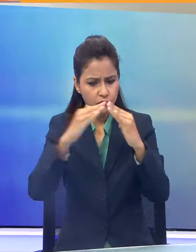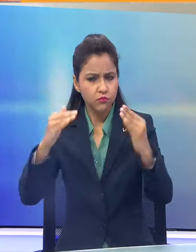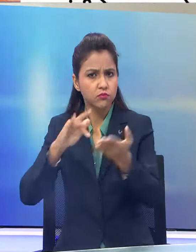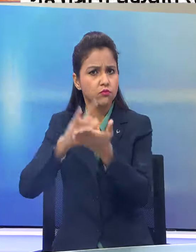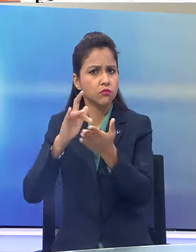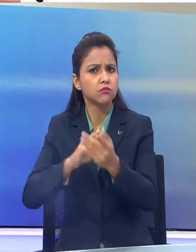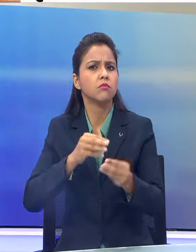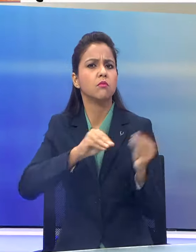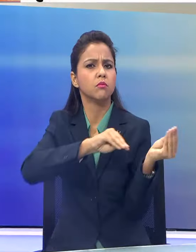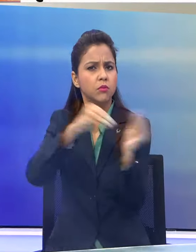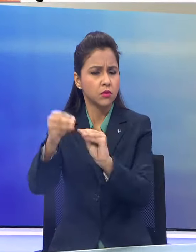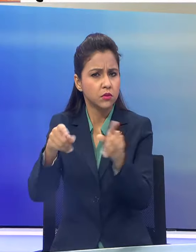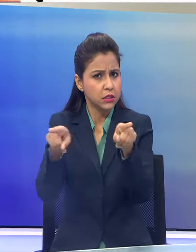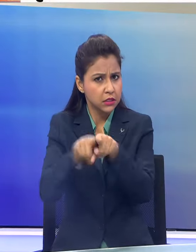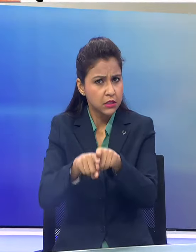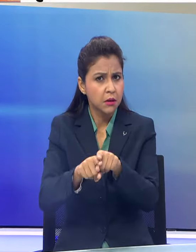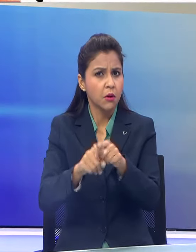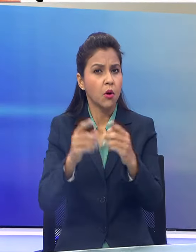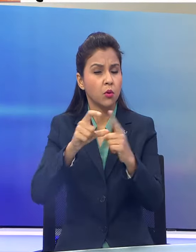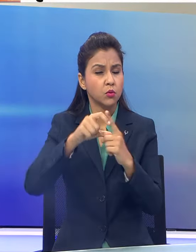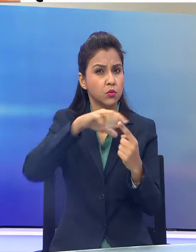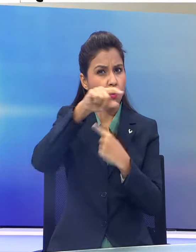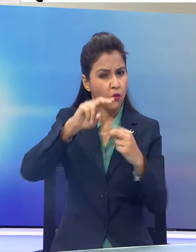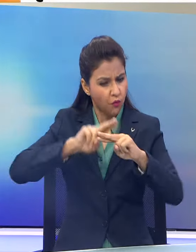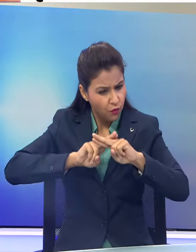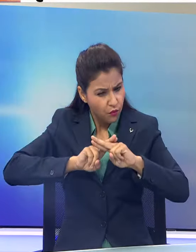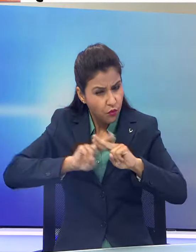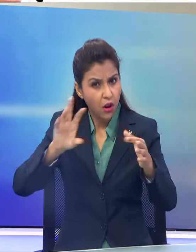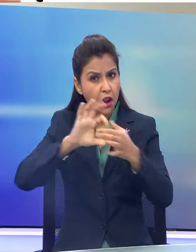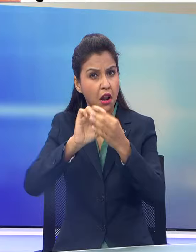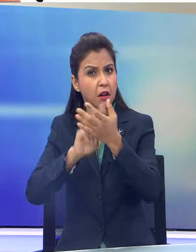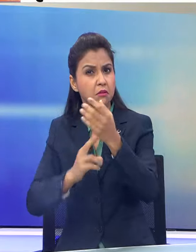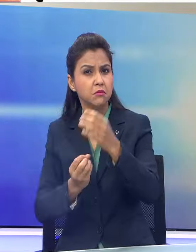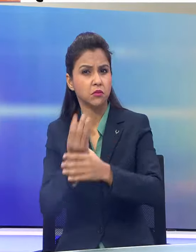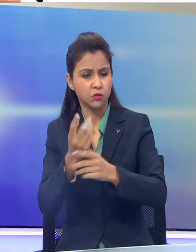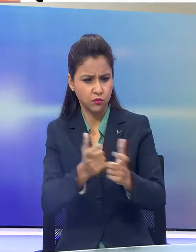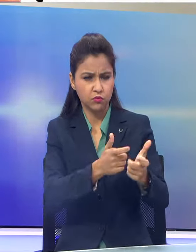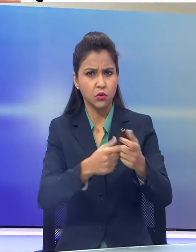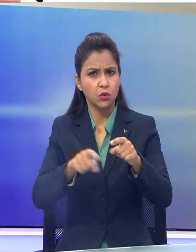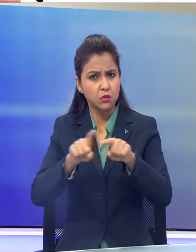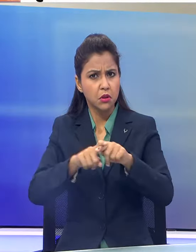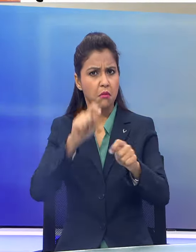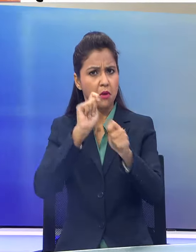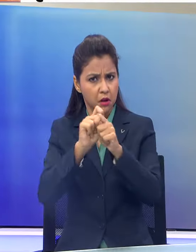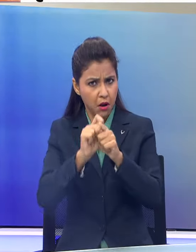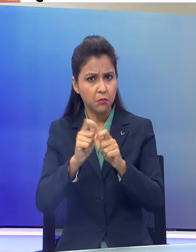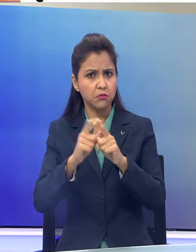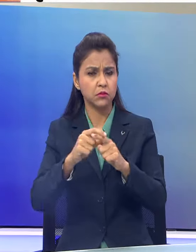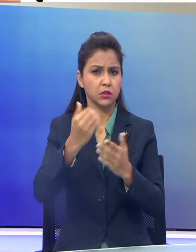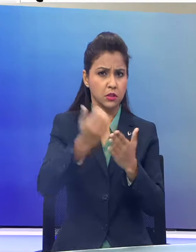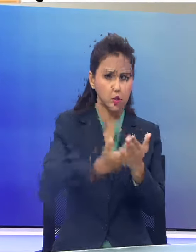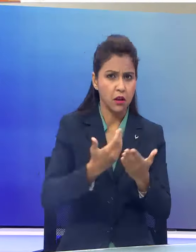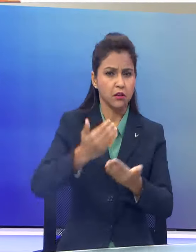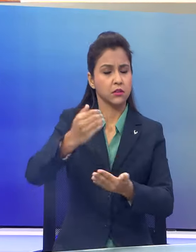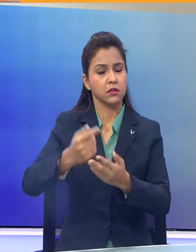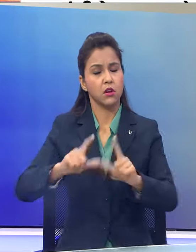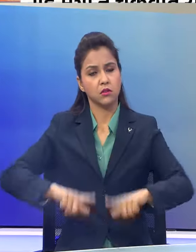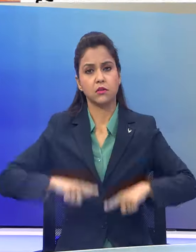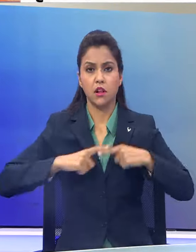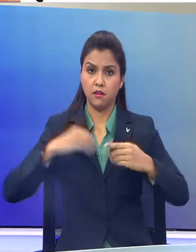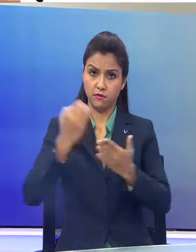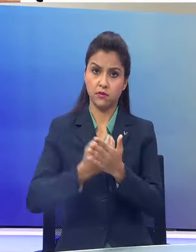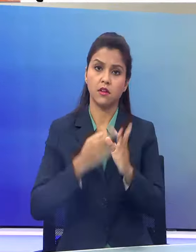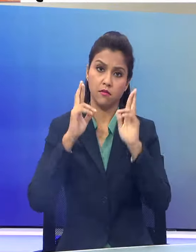जा रहा है और आपदा प्रतिक्रिया एजन्सियां ये सुनिश्चित करने के लिए युदिस्तर पर काम कर रही है कि जानमाल की सुरक्षा हो